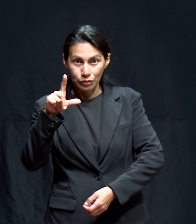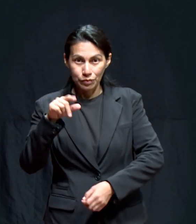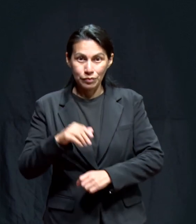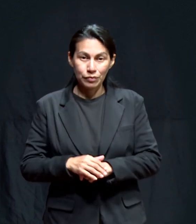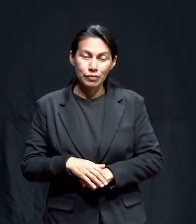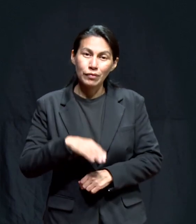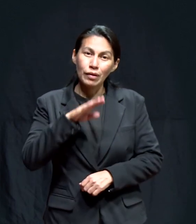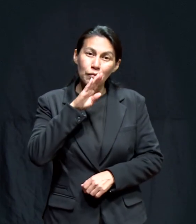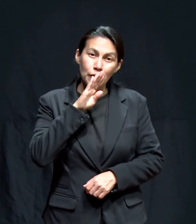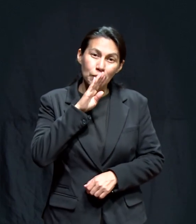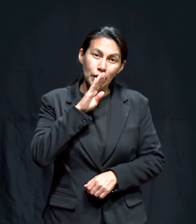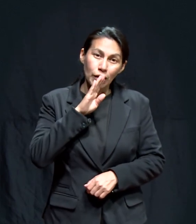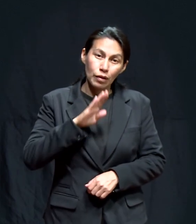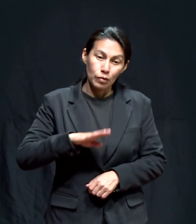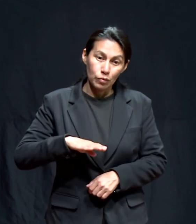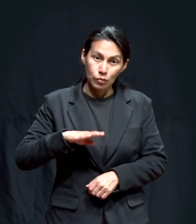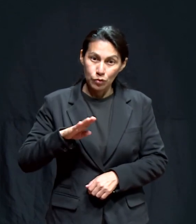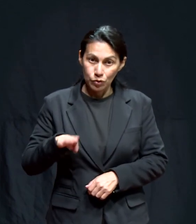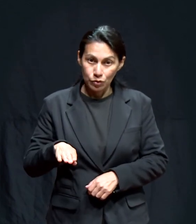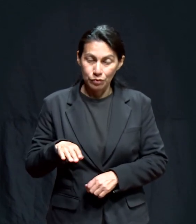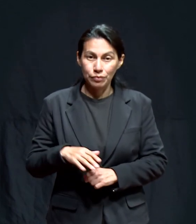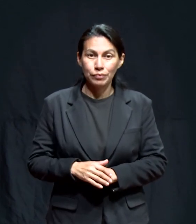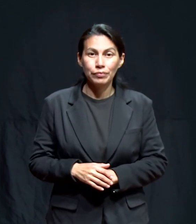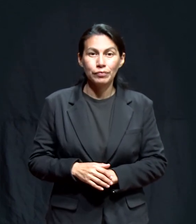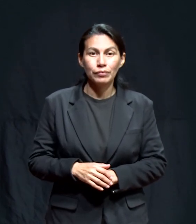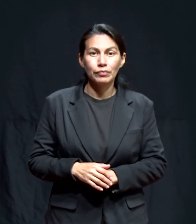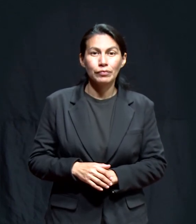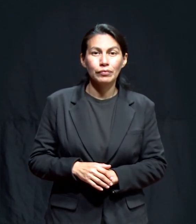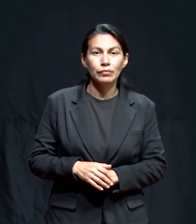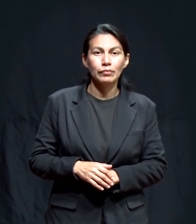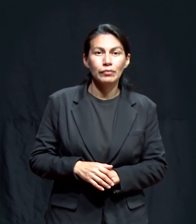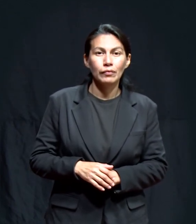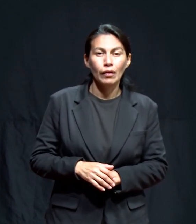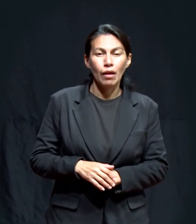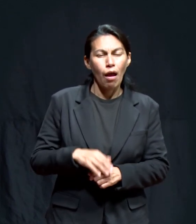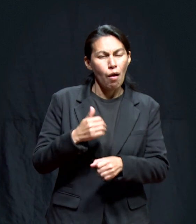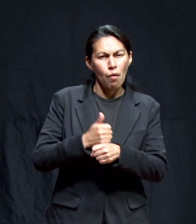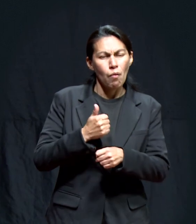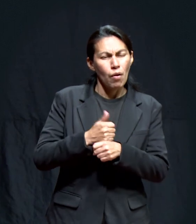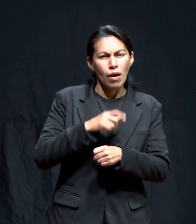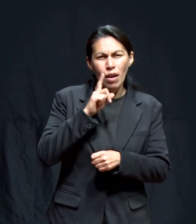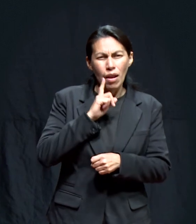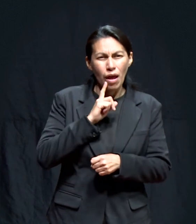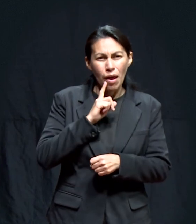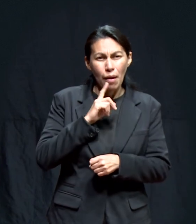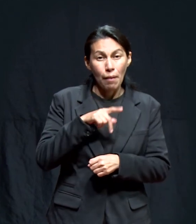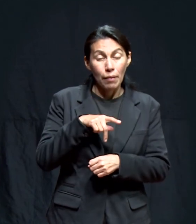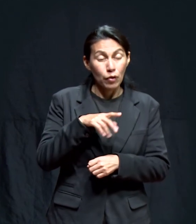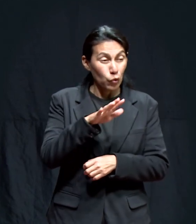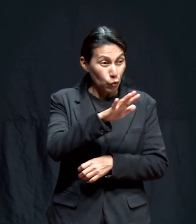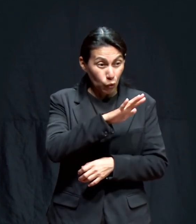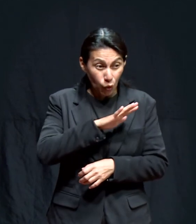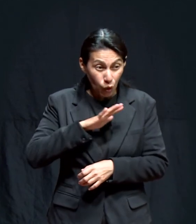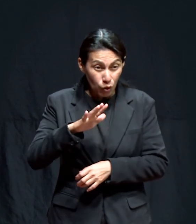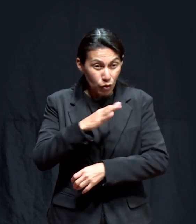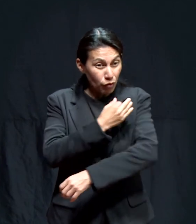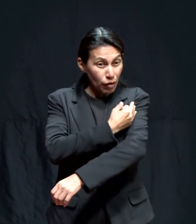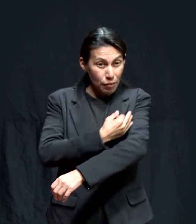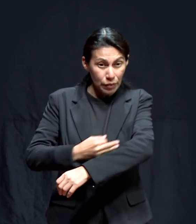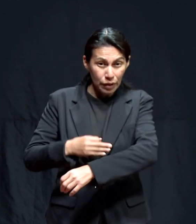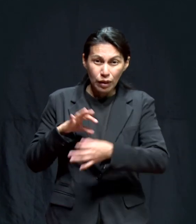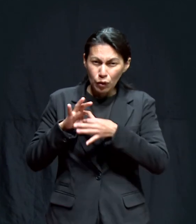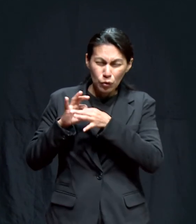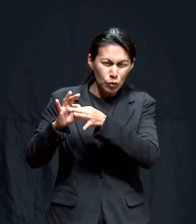Han despedido a su mamita A la abuela Y queremos Todos como una gran